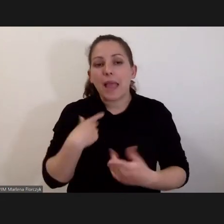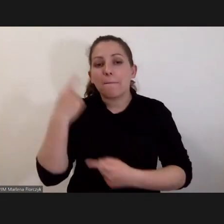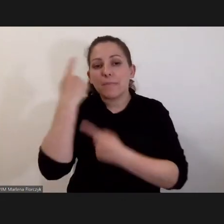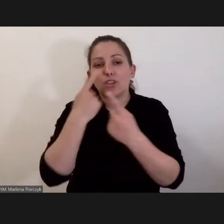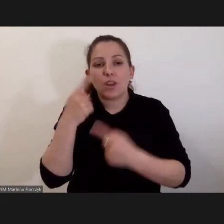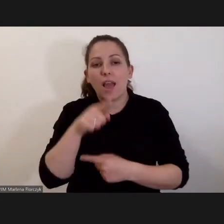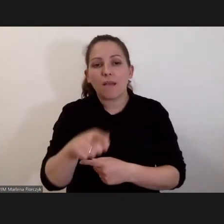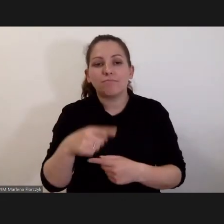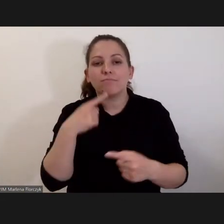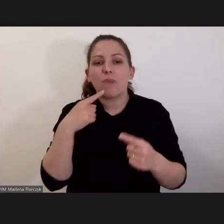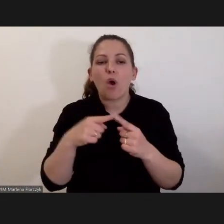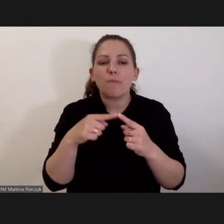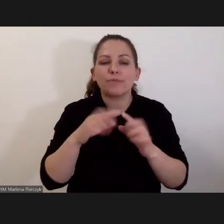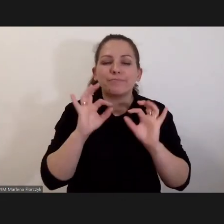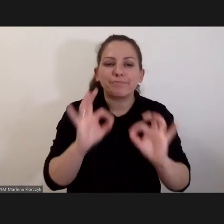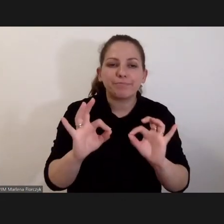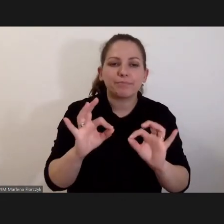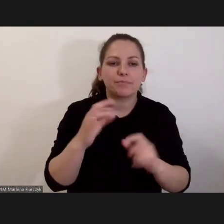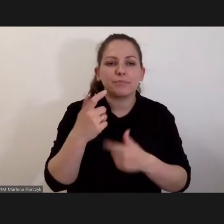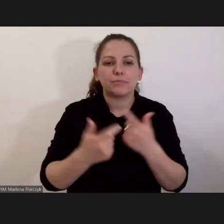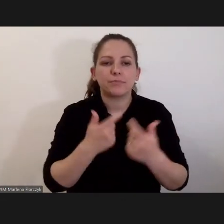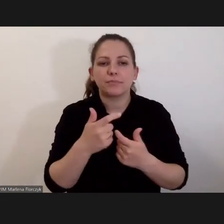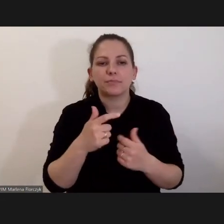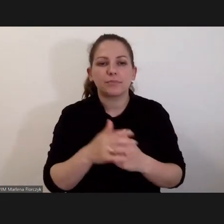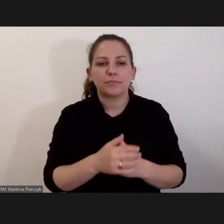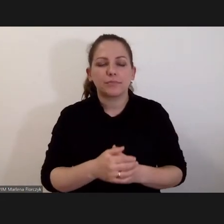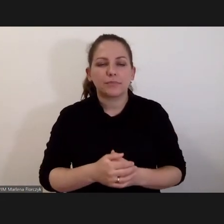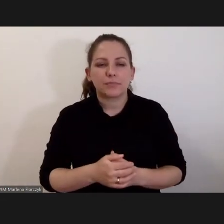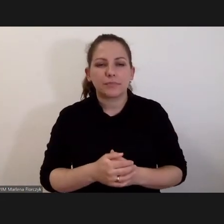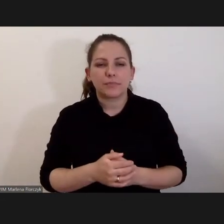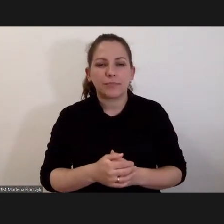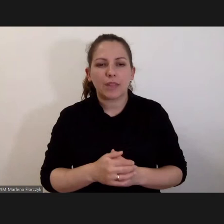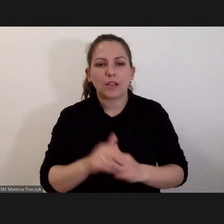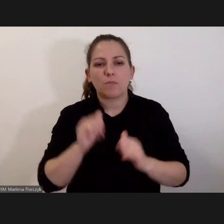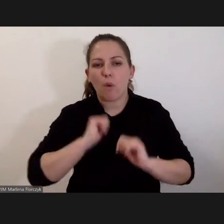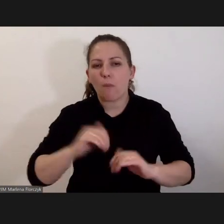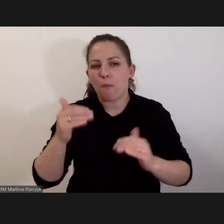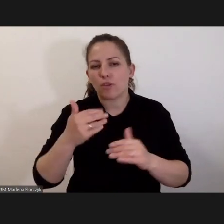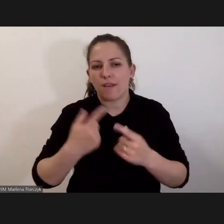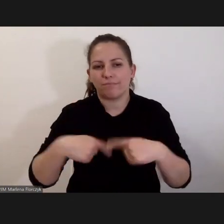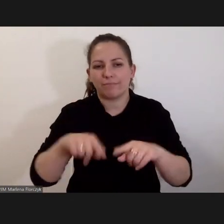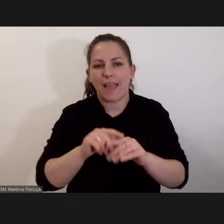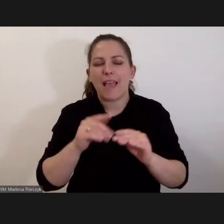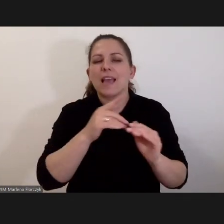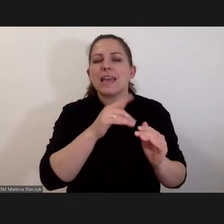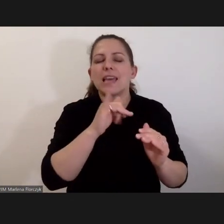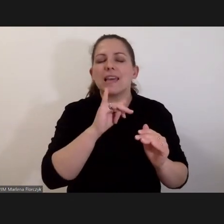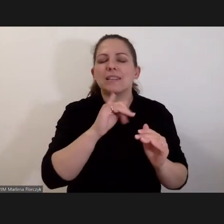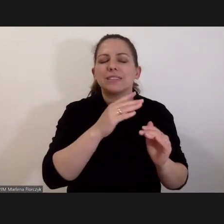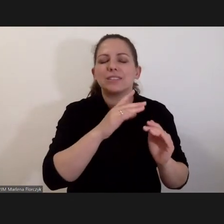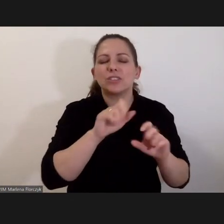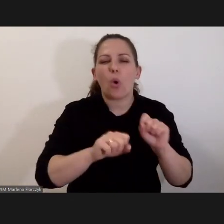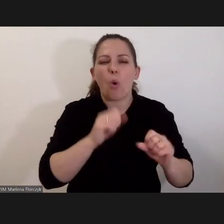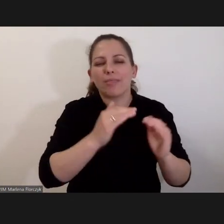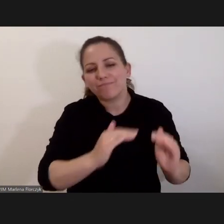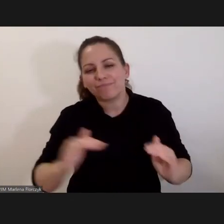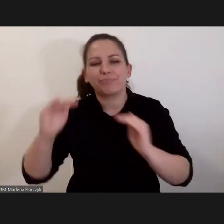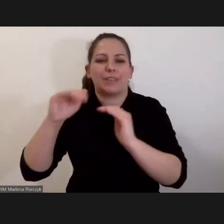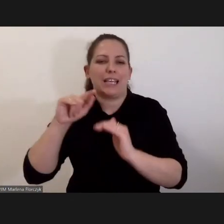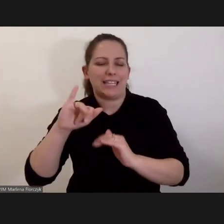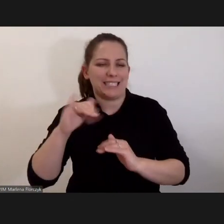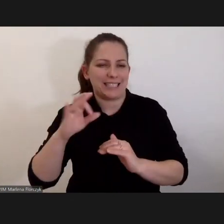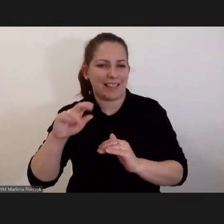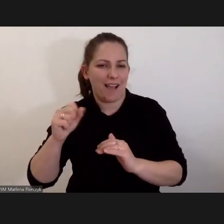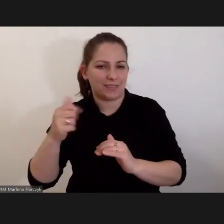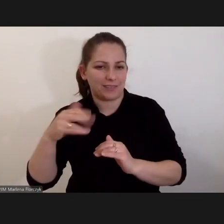przy odpowiednio skonstruowanych przepisach proceduralnych tą funkcję może spokojnie wykonywać sąd pierwszej instancji. I tak to się zresztą w Polsce zawsze